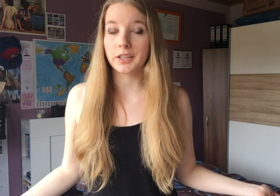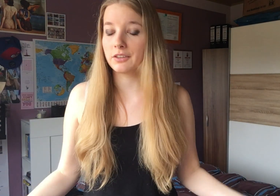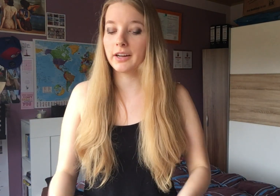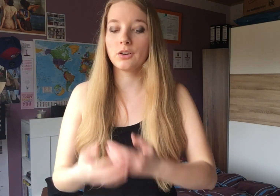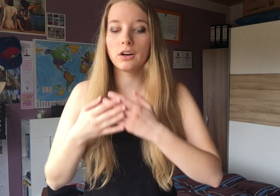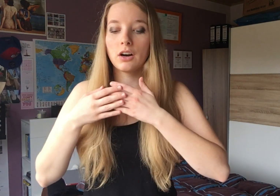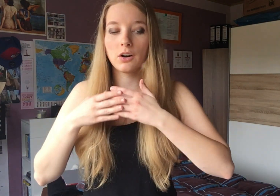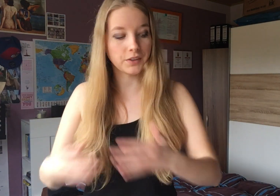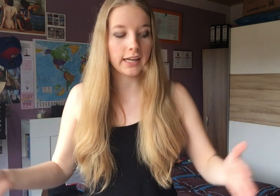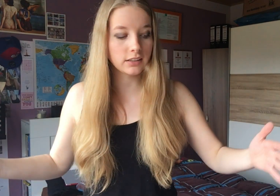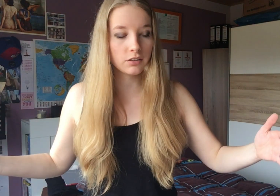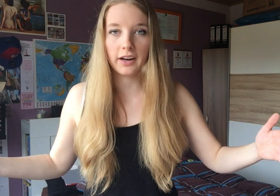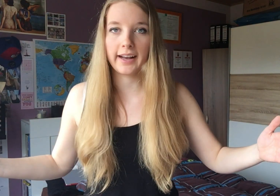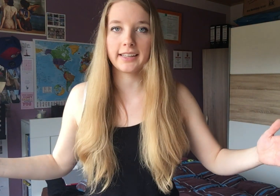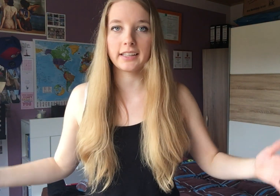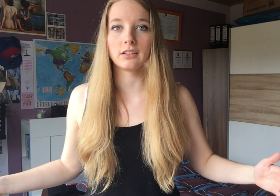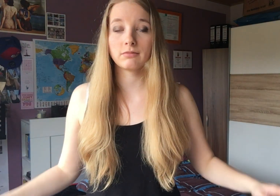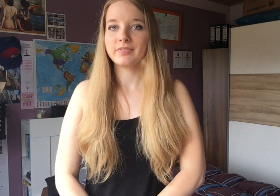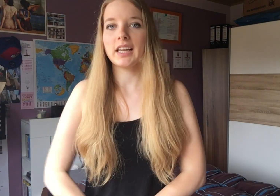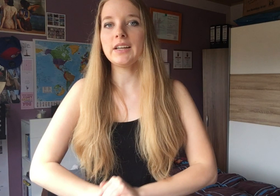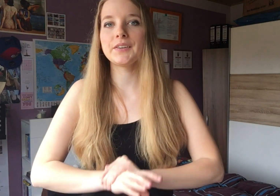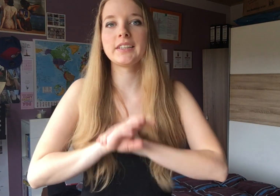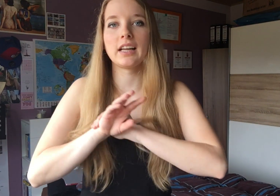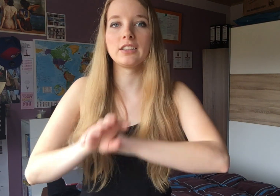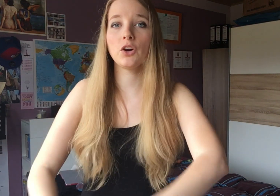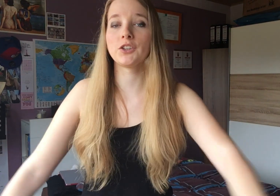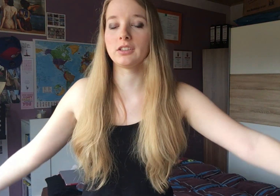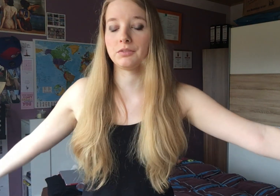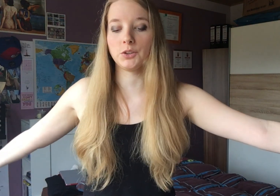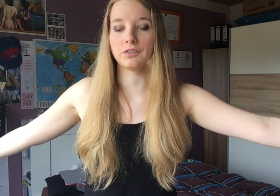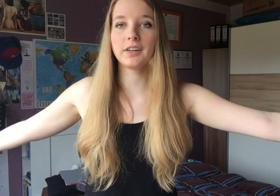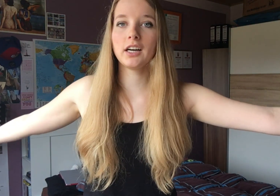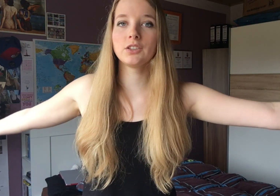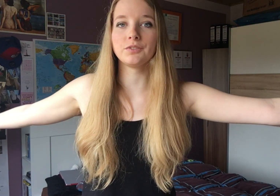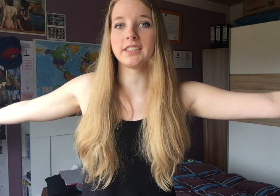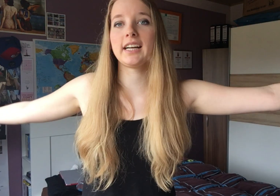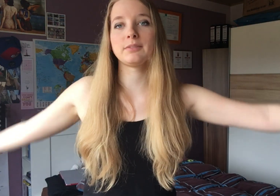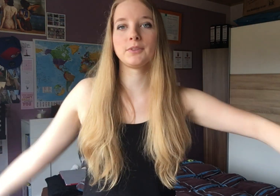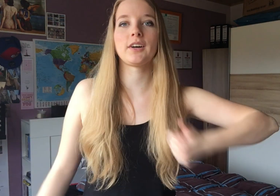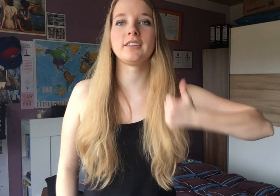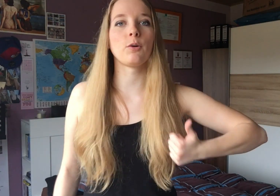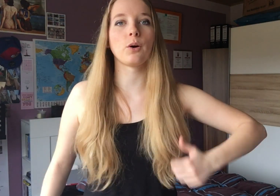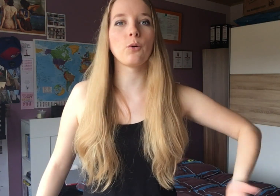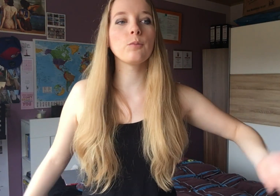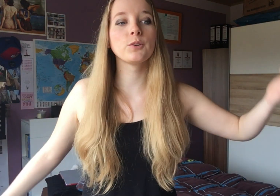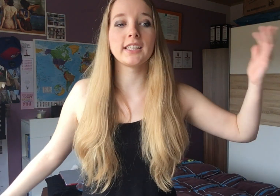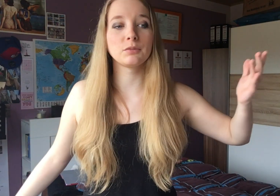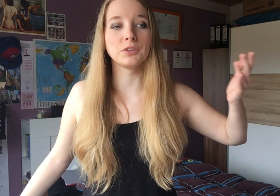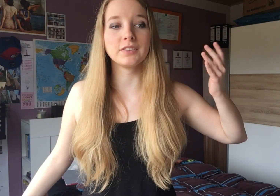ruhig, ich werde auf jede einzelne Frage eingehen. Und ja, ich hoffe, euch hat das Video gefallen und wenn ja, lasst mir noch einen Daumen nach oben und lasst es mich